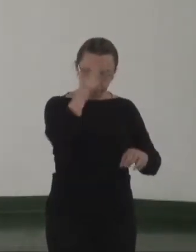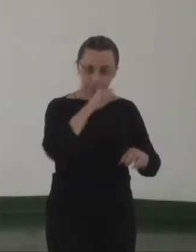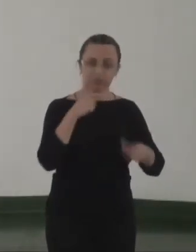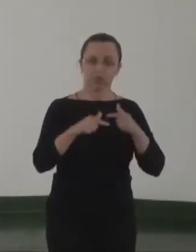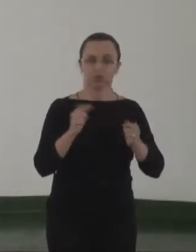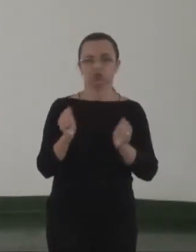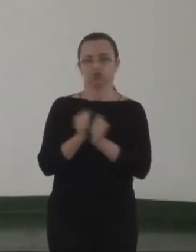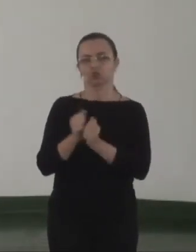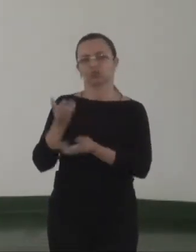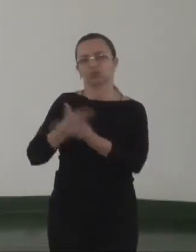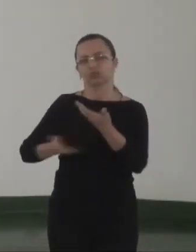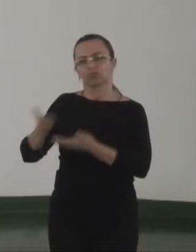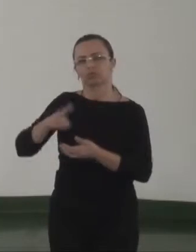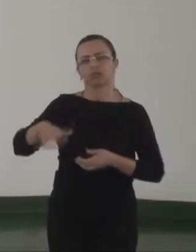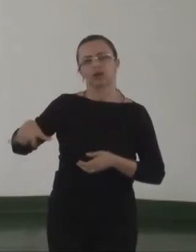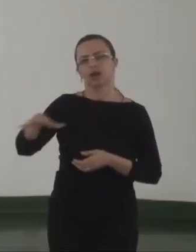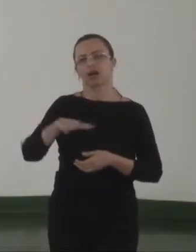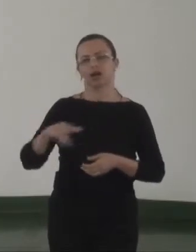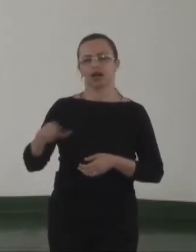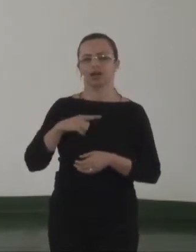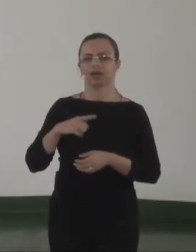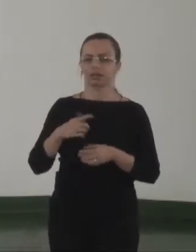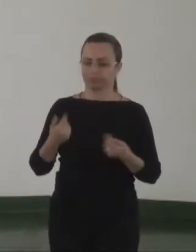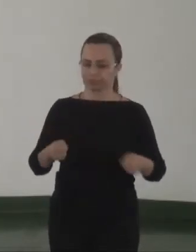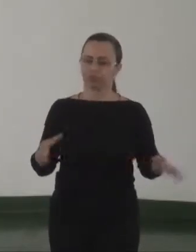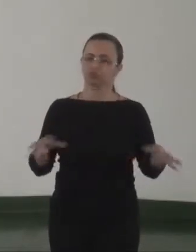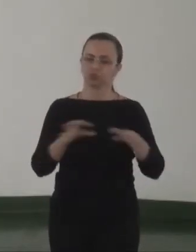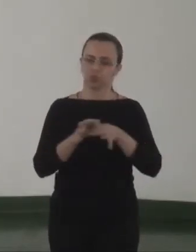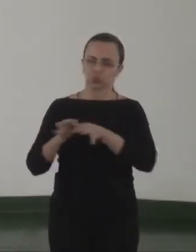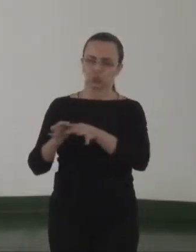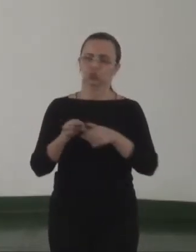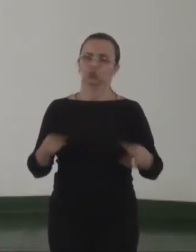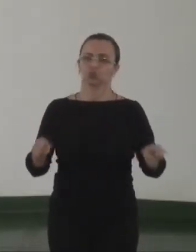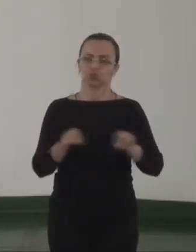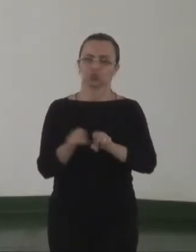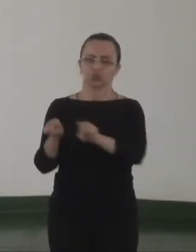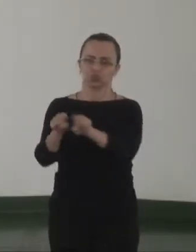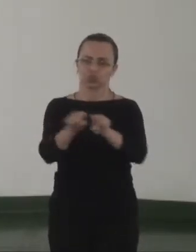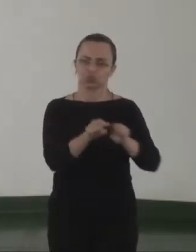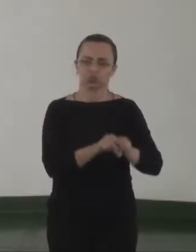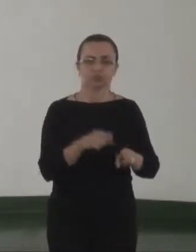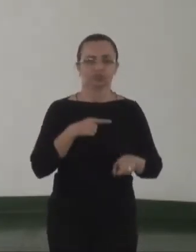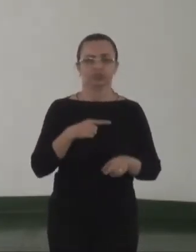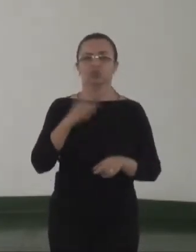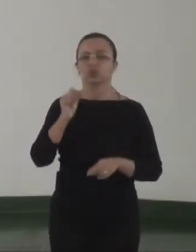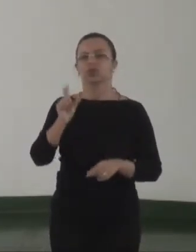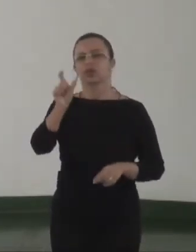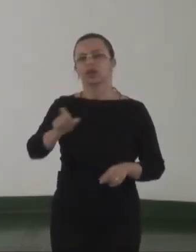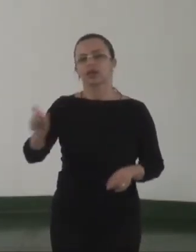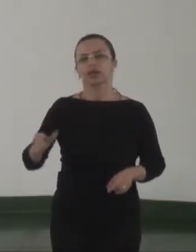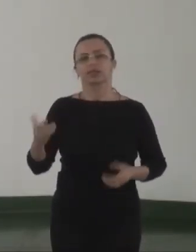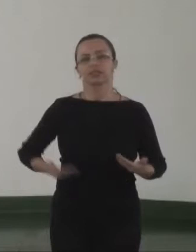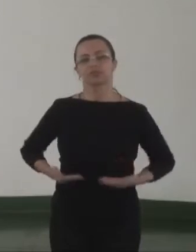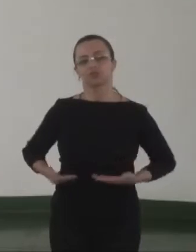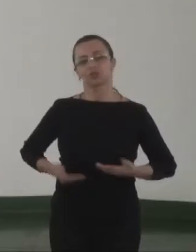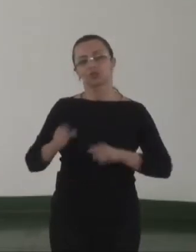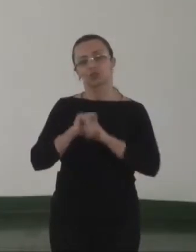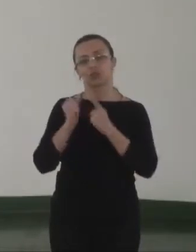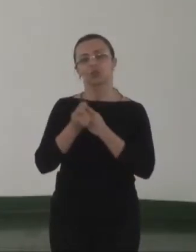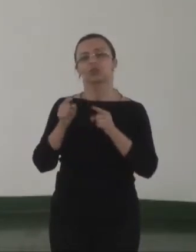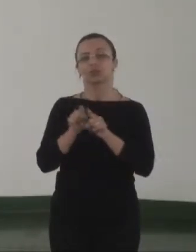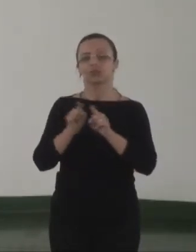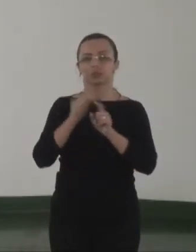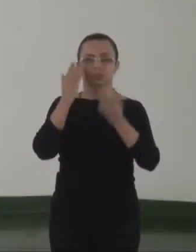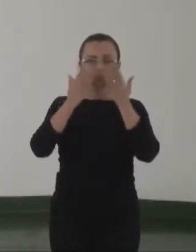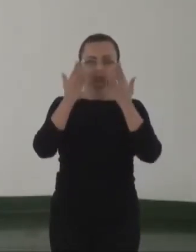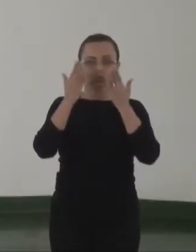capacitação tem que ser conjunta e nós temos que dar voz às assistentes sociais e aos psicólogos.